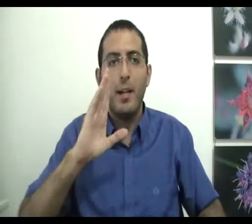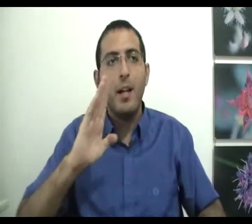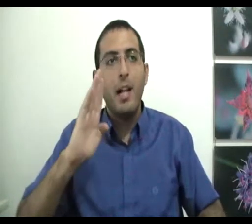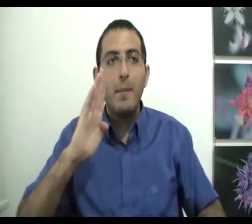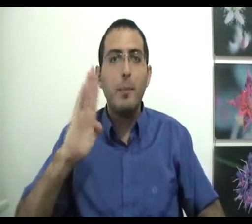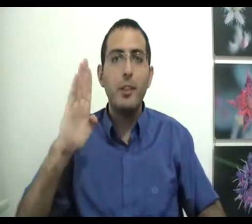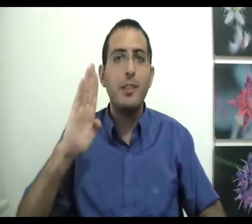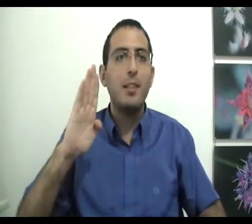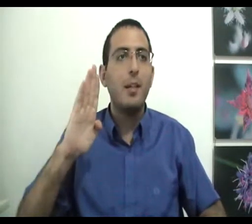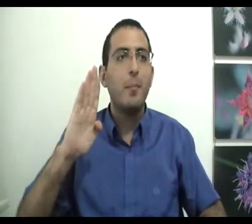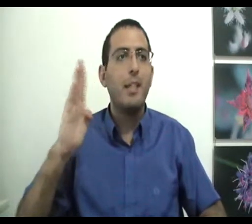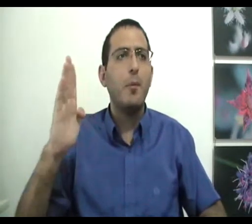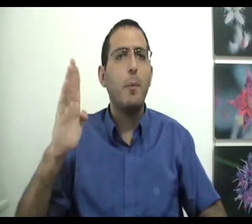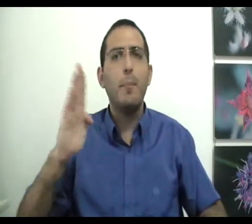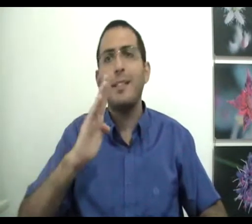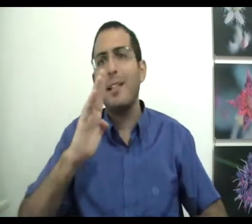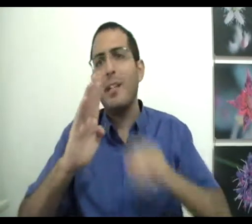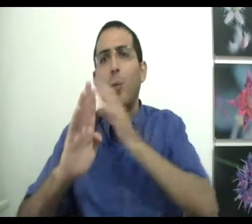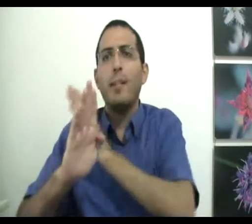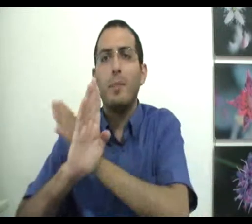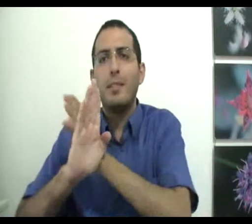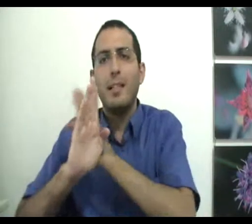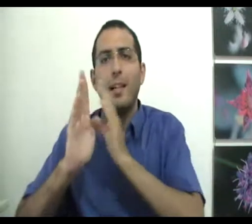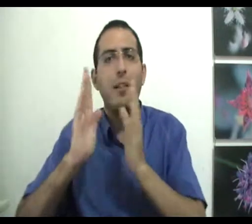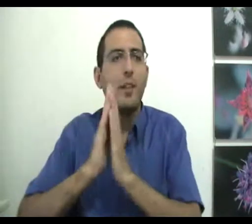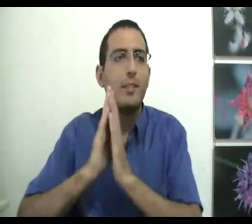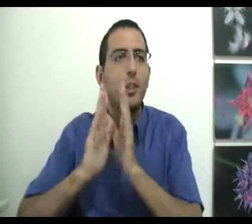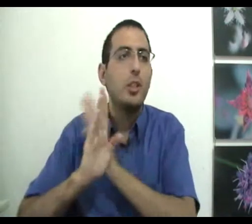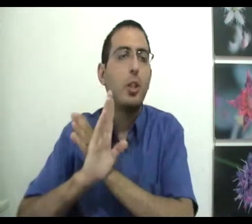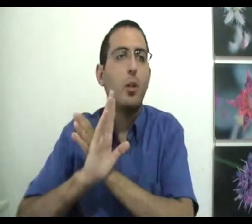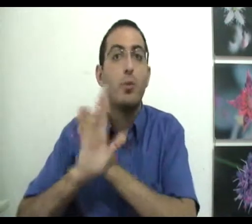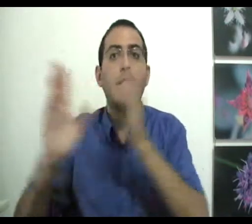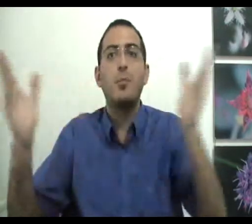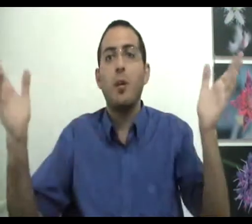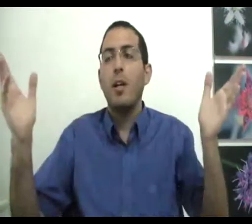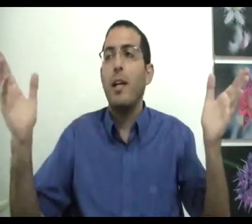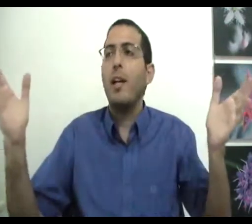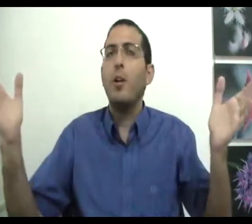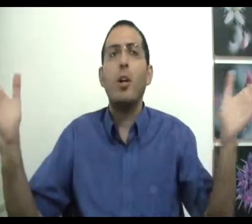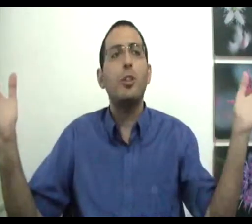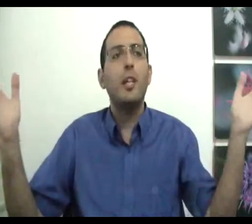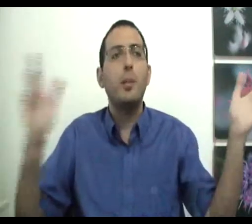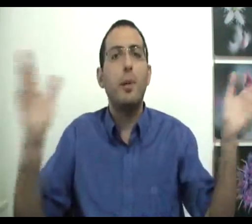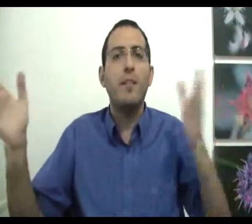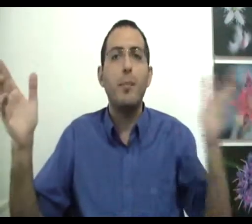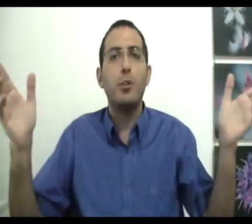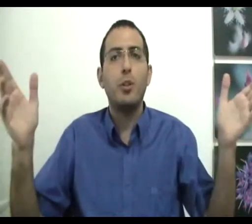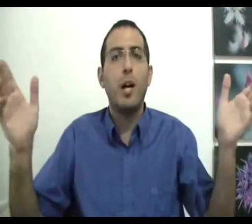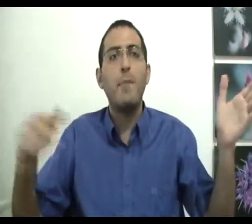למטבע שני צדדים בנאמר בצד אחד הוא רואה צד אחד לבן צד שני שחור, הוא שואל את עצמו איך יכול להיות שפה לבן ופה שחור האם